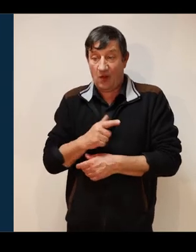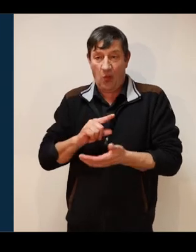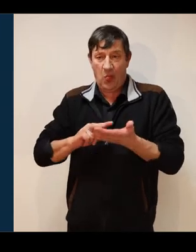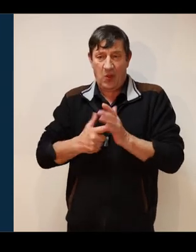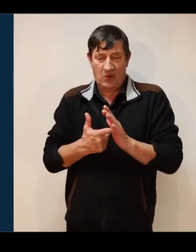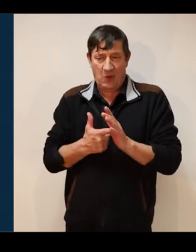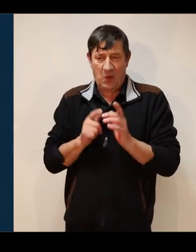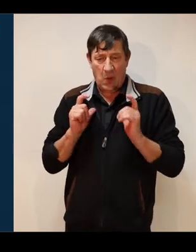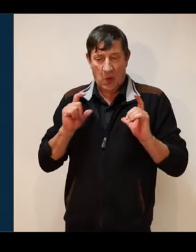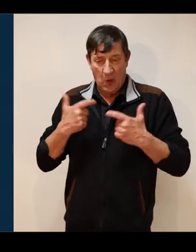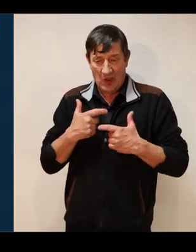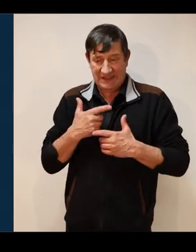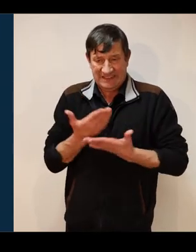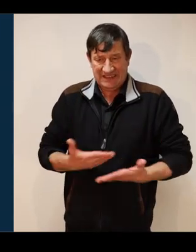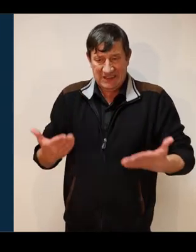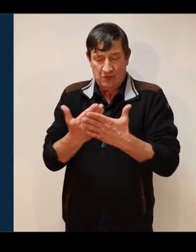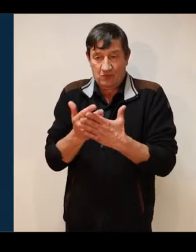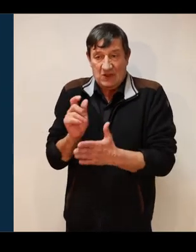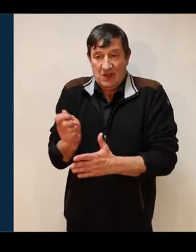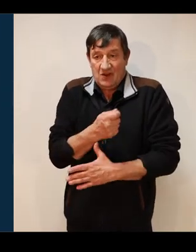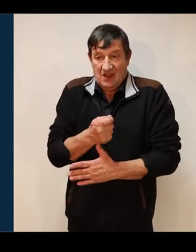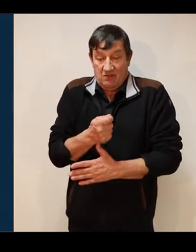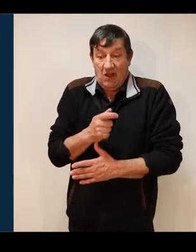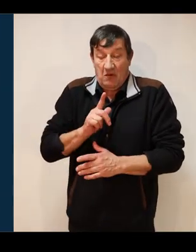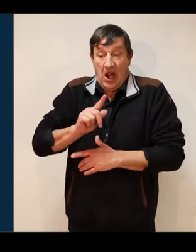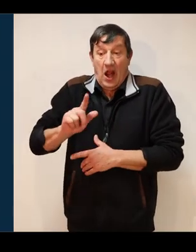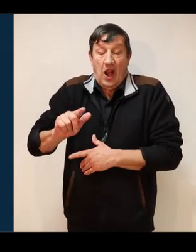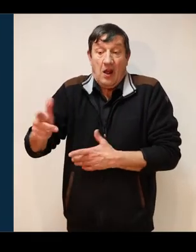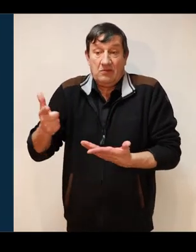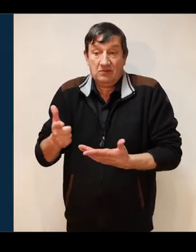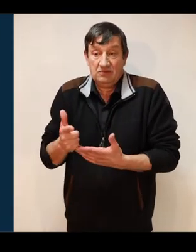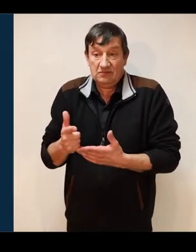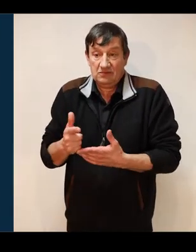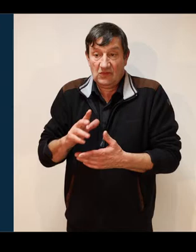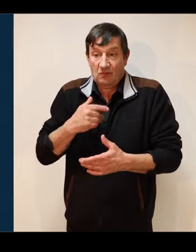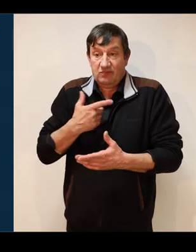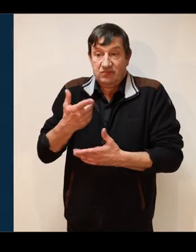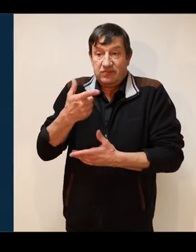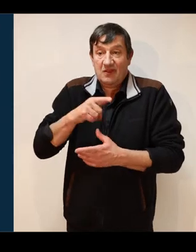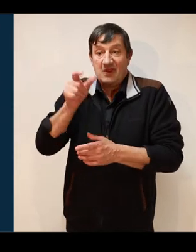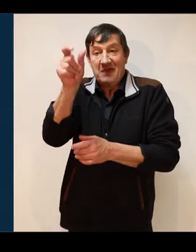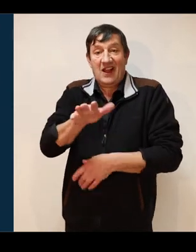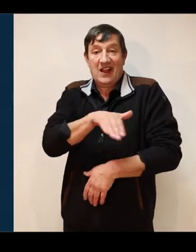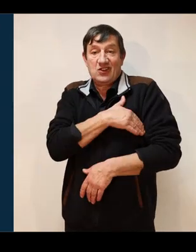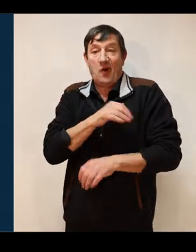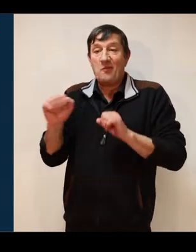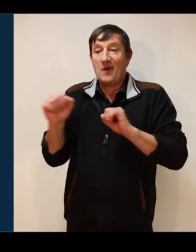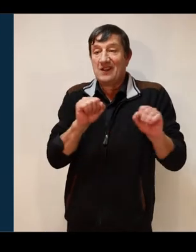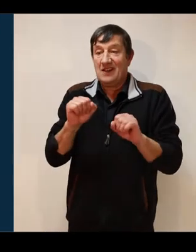maîtriser la situation peut naturellement survenir. Il est largement partagé par les agents en mobilité. Gardez à l'esprit que la